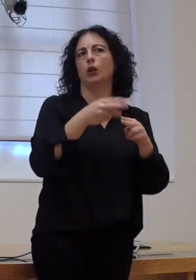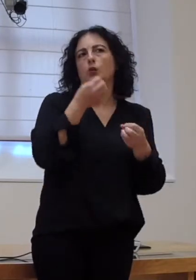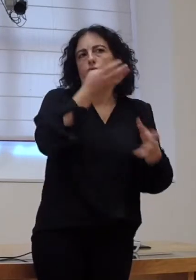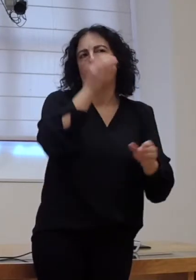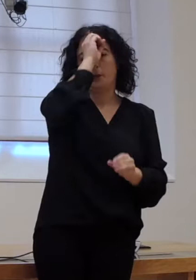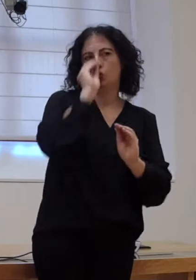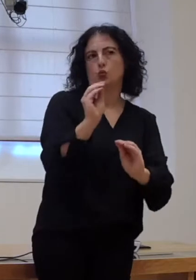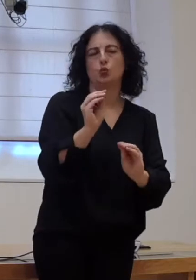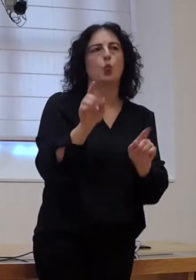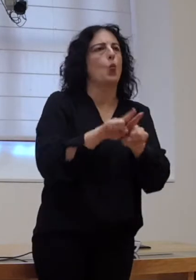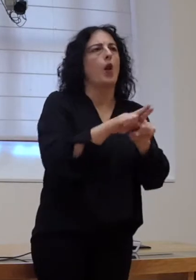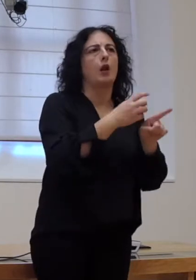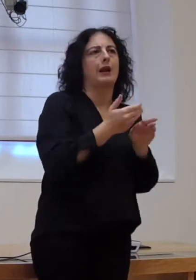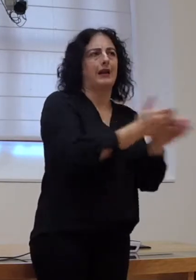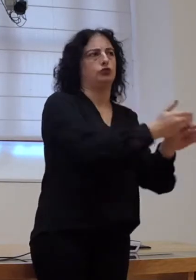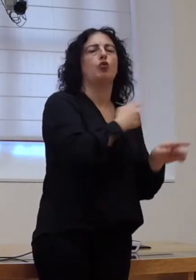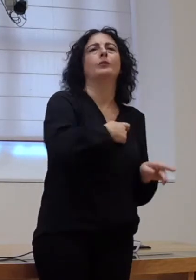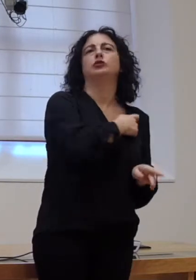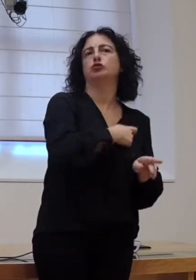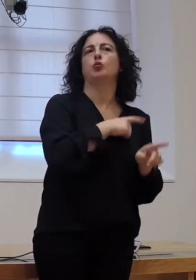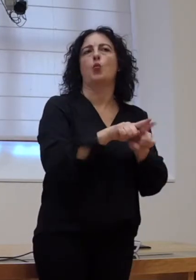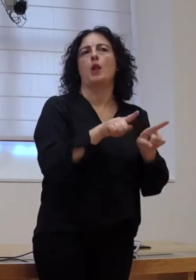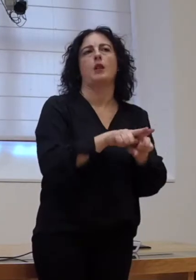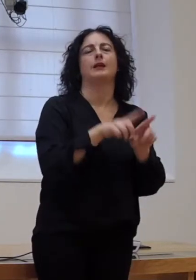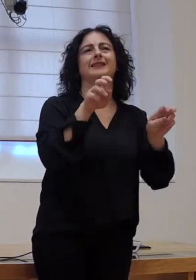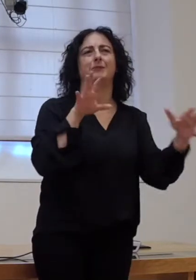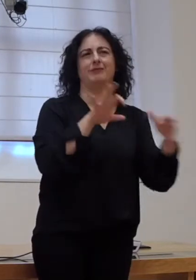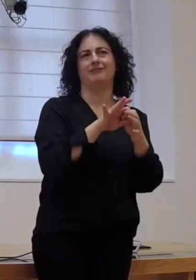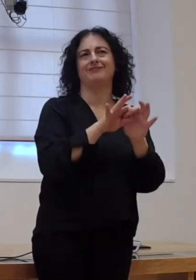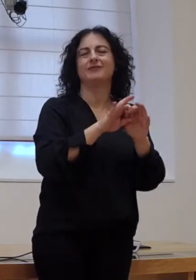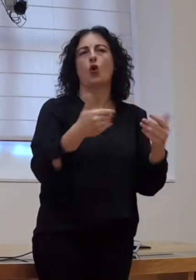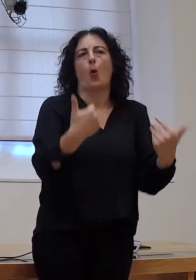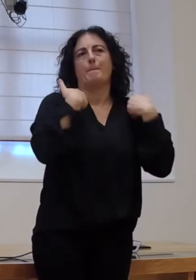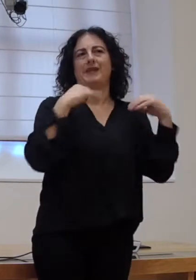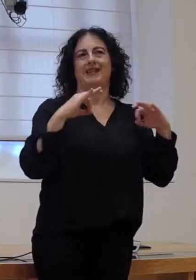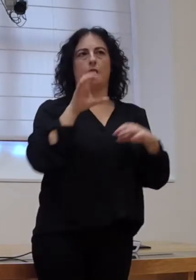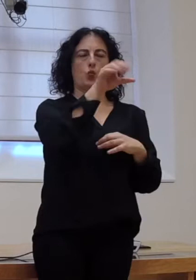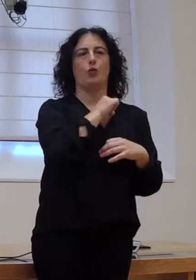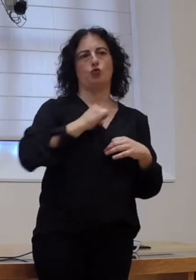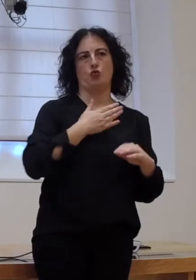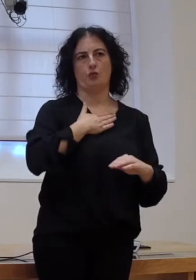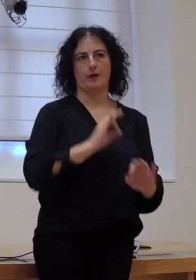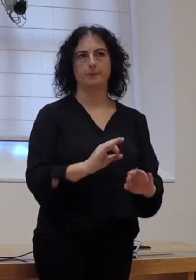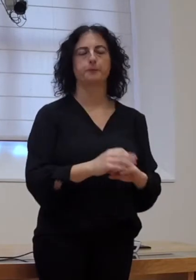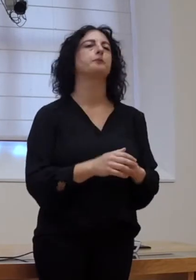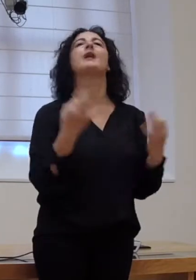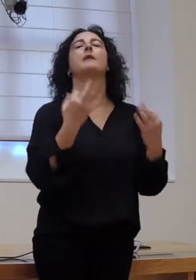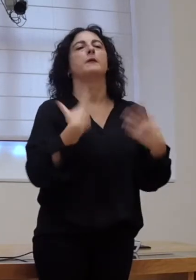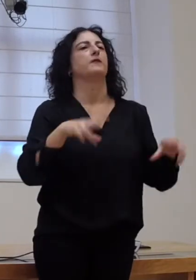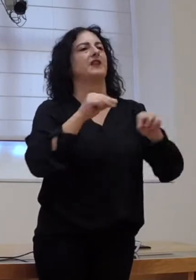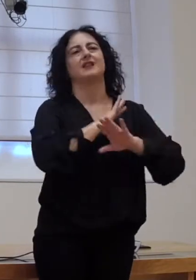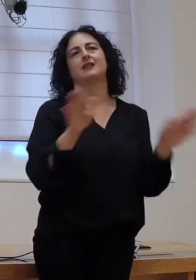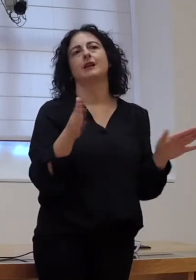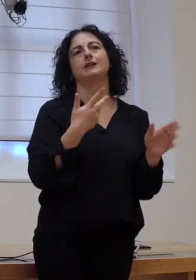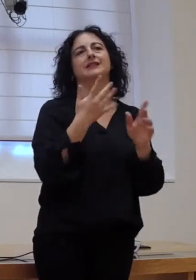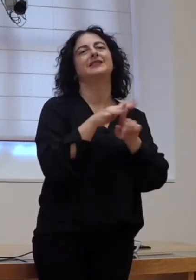sucede en calquera das outras comixíos en materias que son competencia da comunidade autónoma. Temos que acabar ca situación de